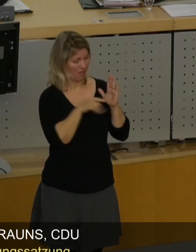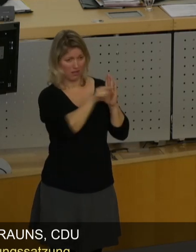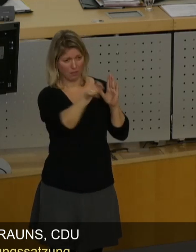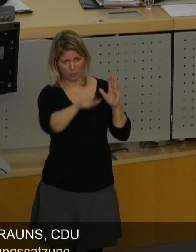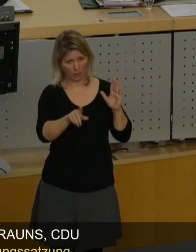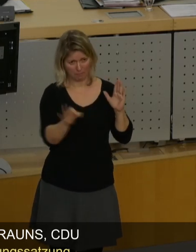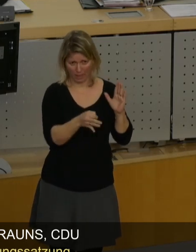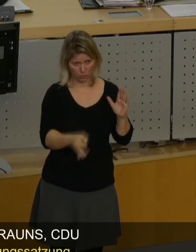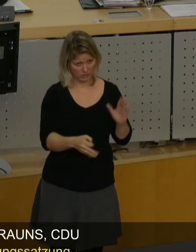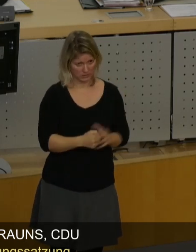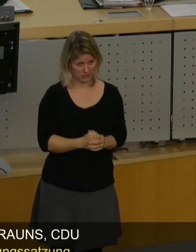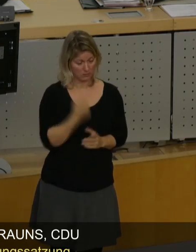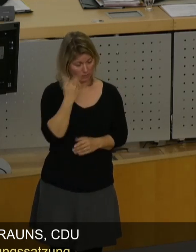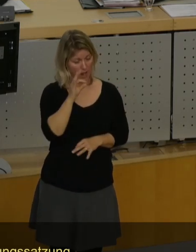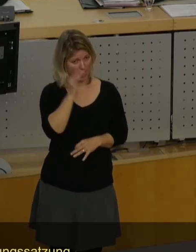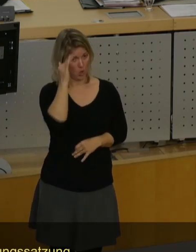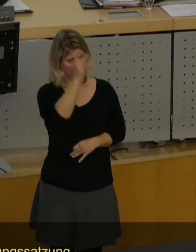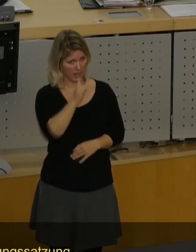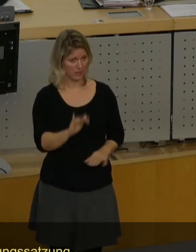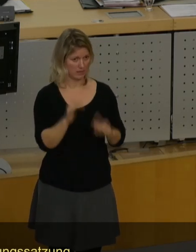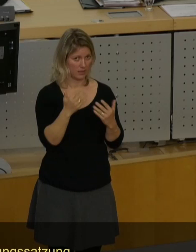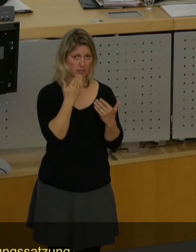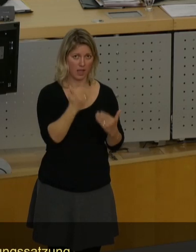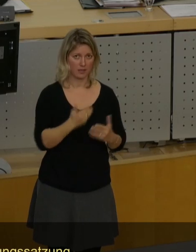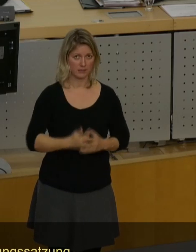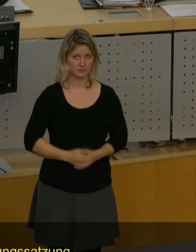nachdenken. Vielen Dank. Applaus